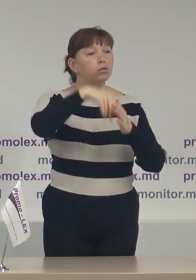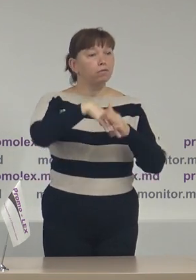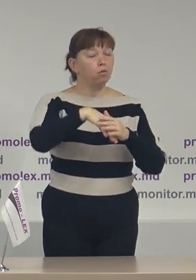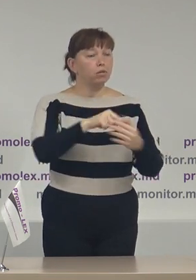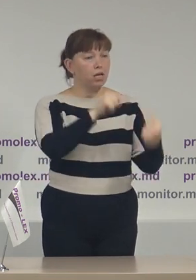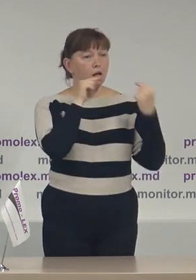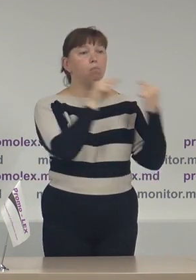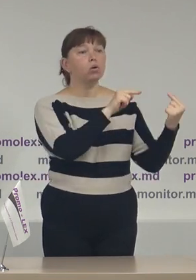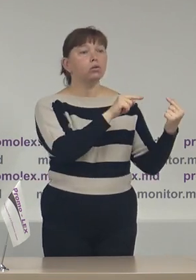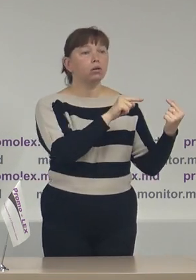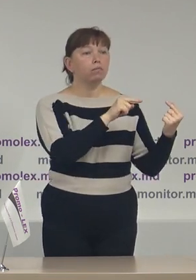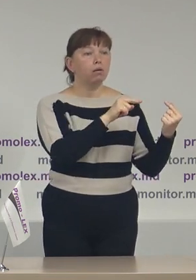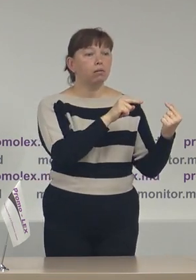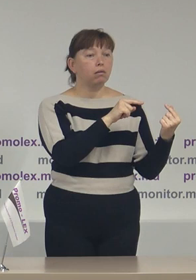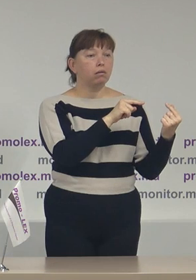împotriva